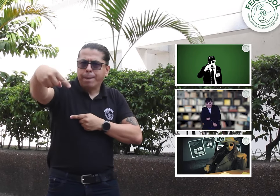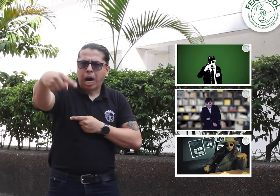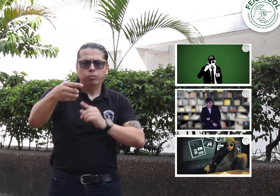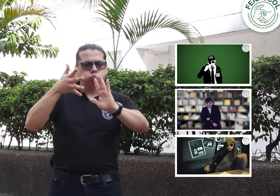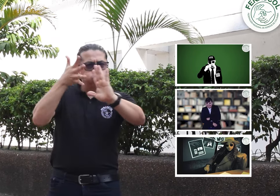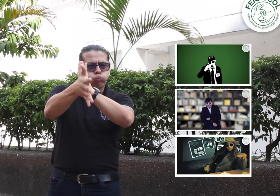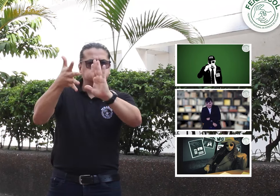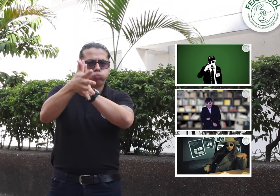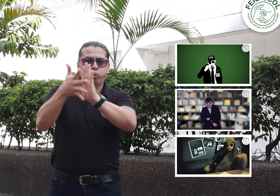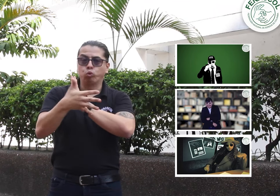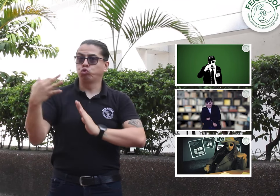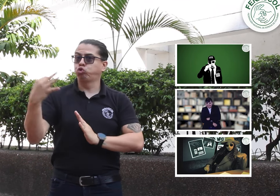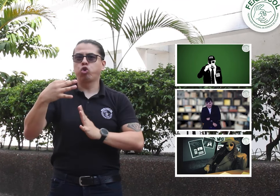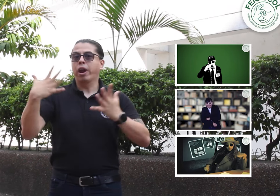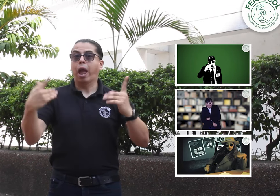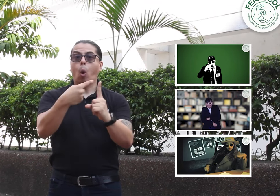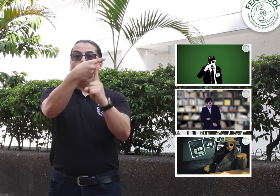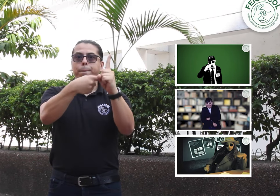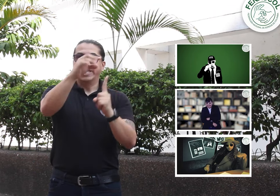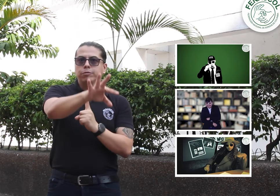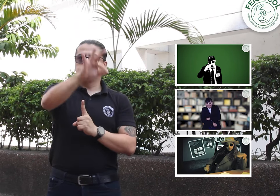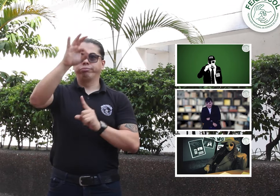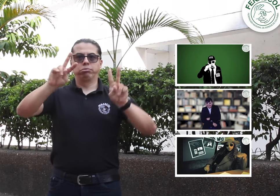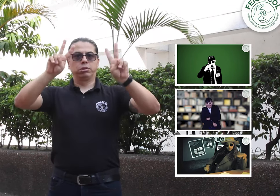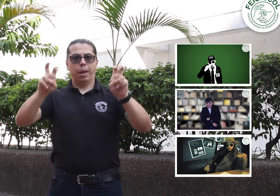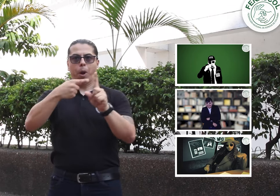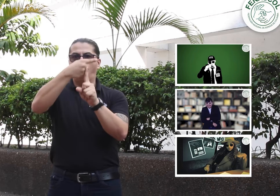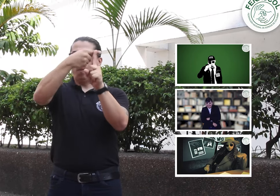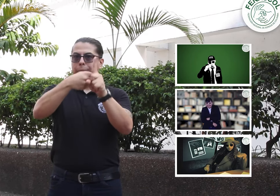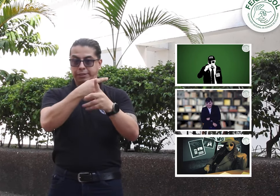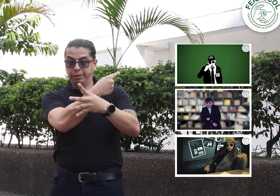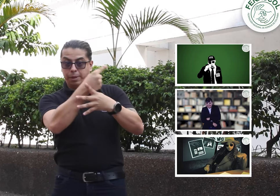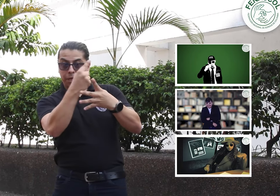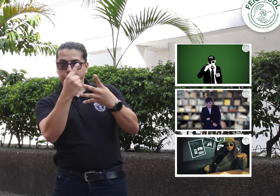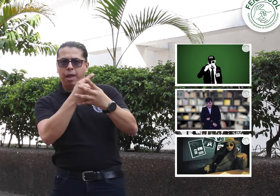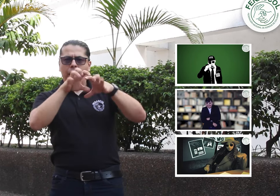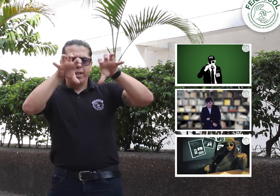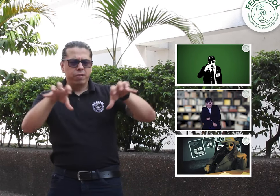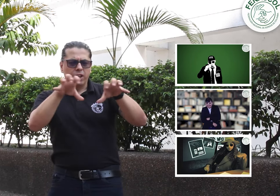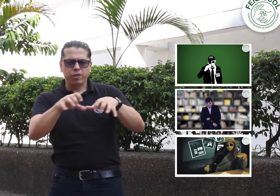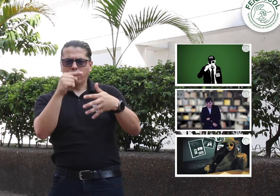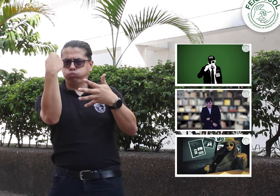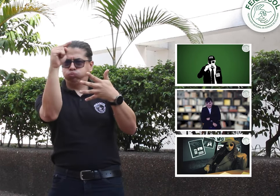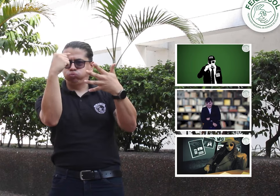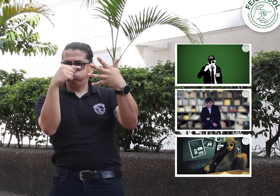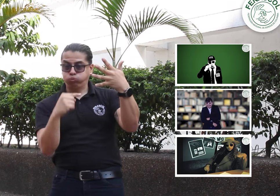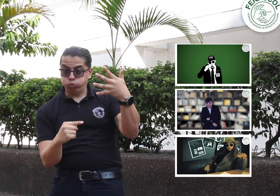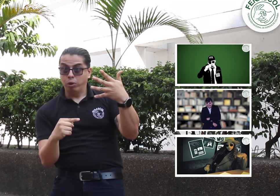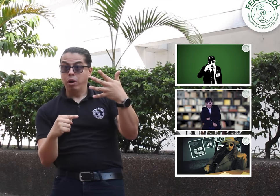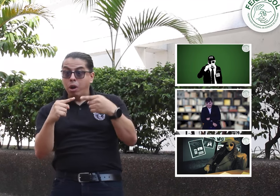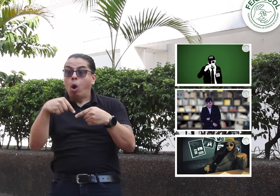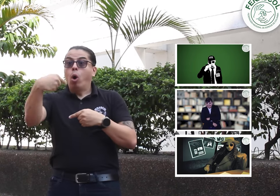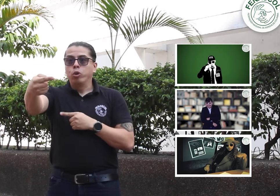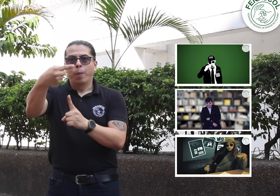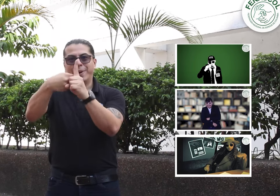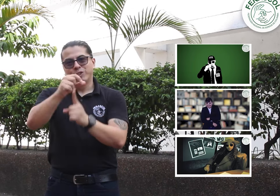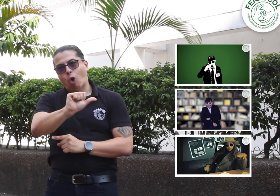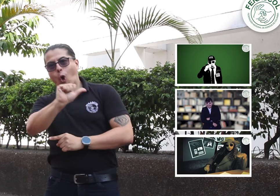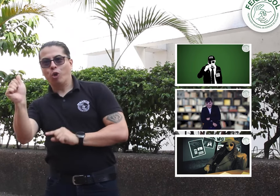publicaciones y contenidos informativos diversos que brindaron conocimiento a las personas sordas, lo